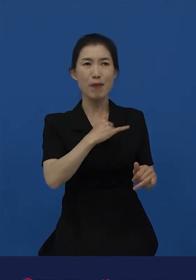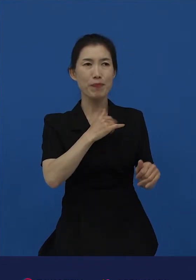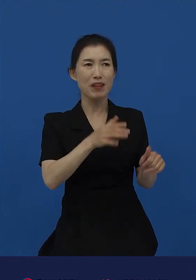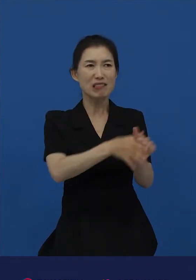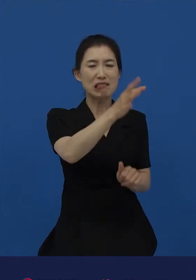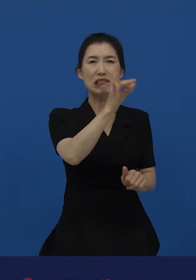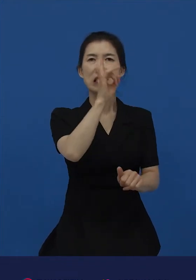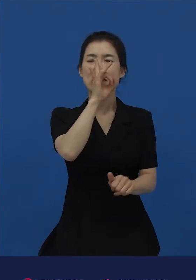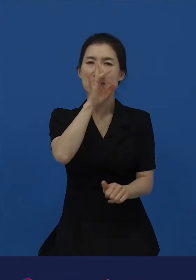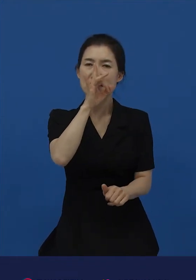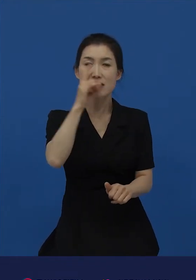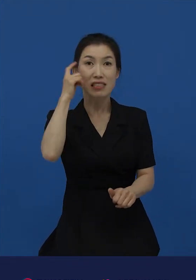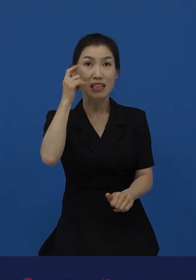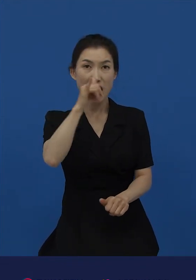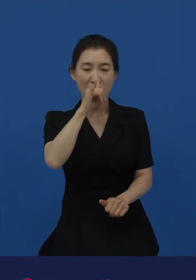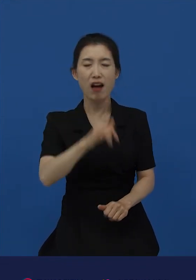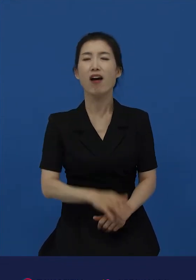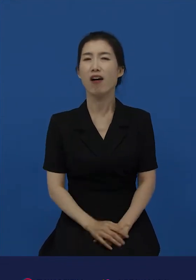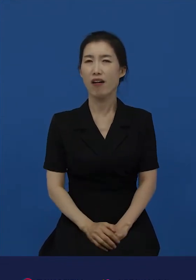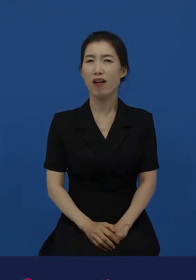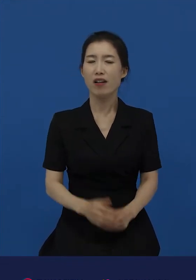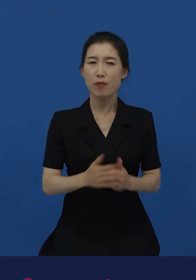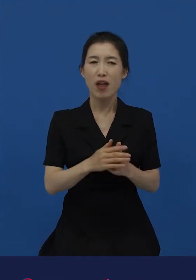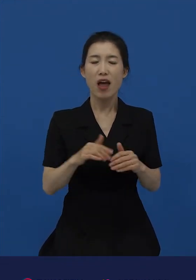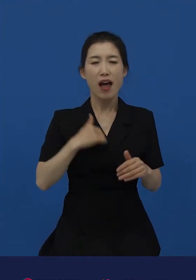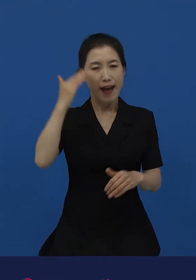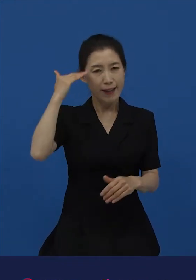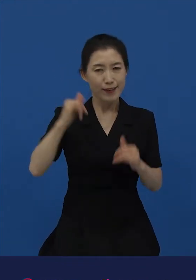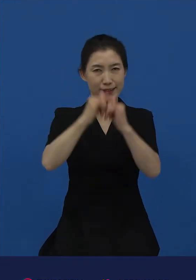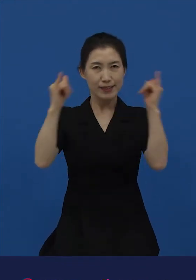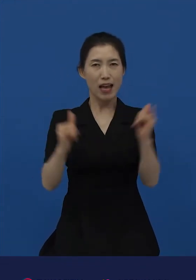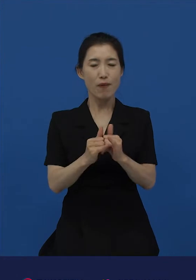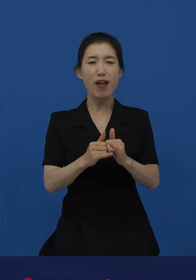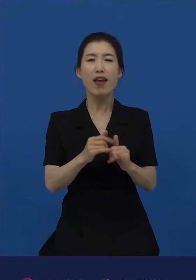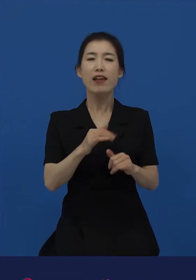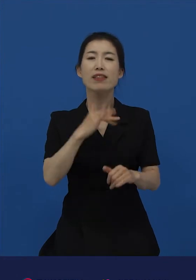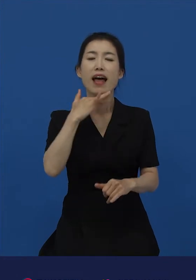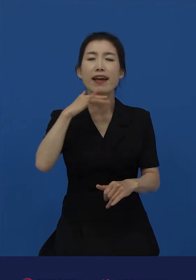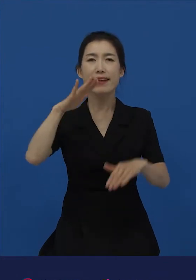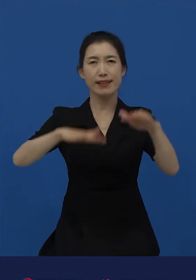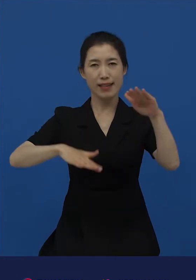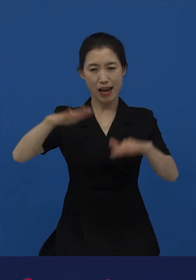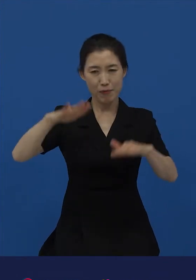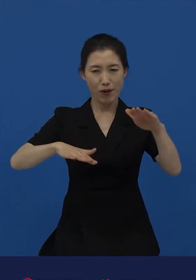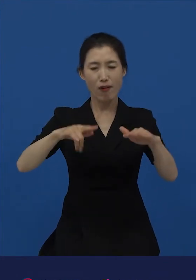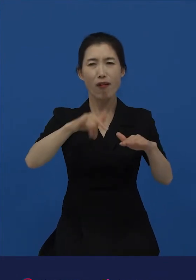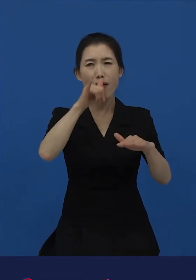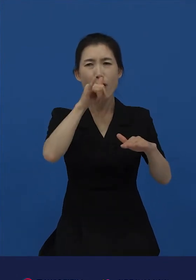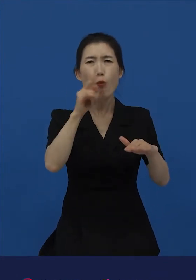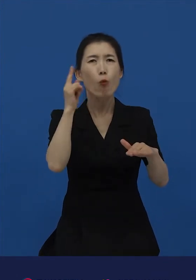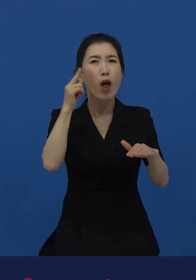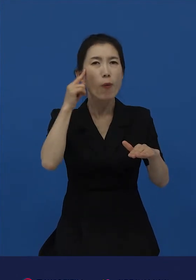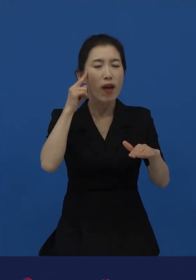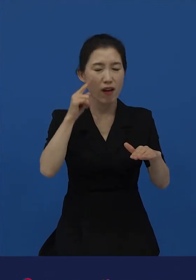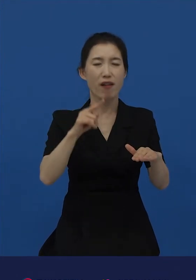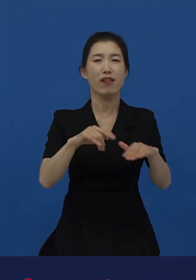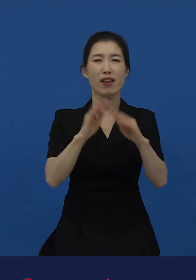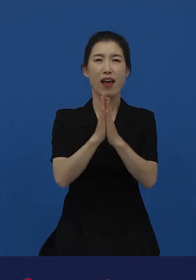것도 그래서 연령차별이 우리에게 일상화되어 있는 것도 사실 그 중심에 한국어의 높임법이